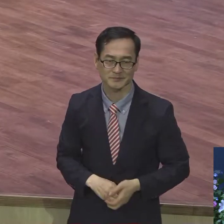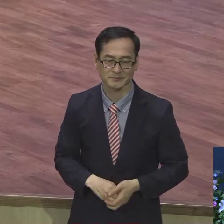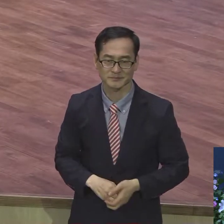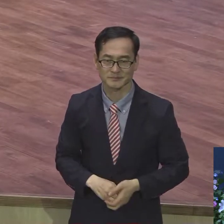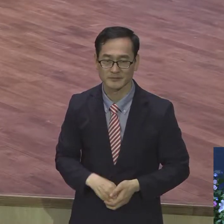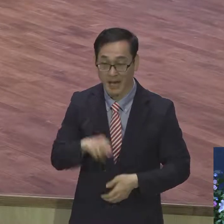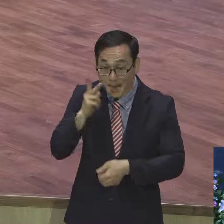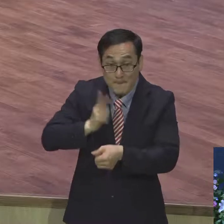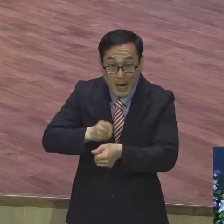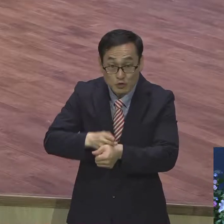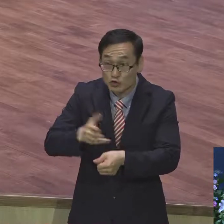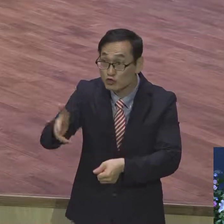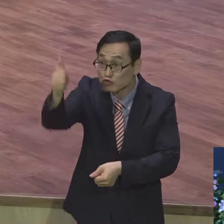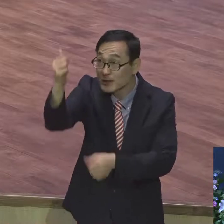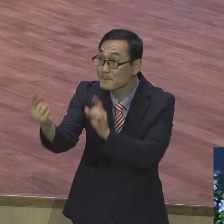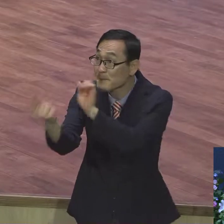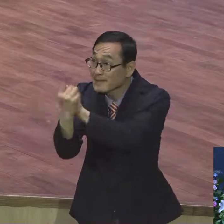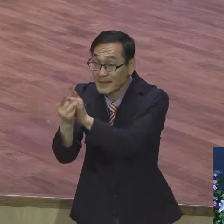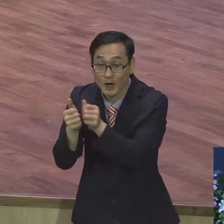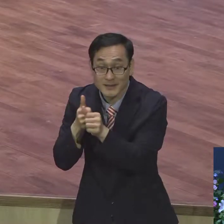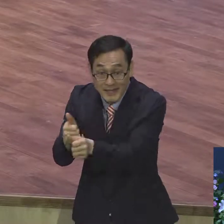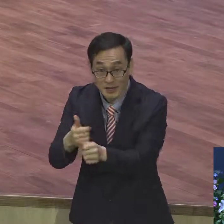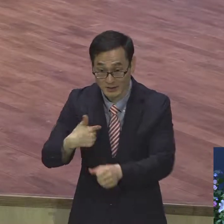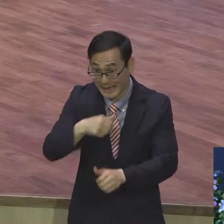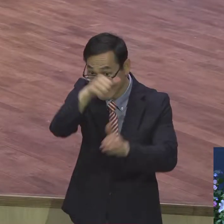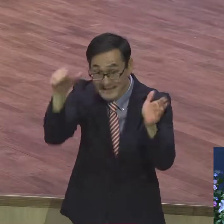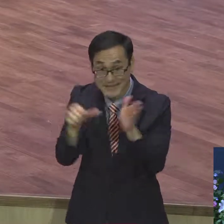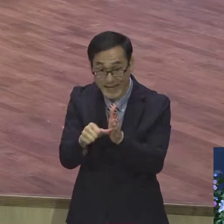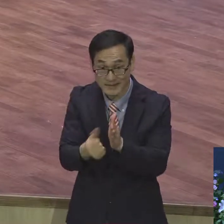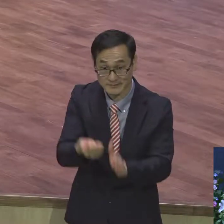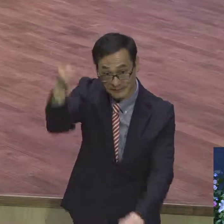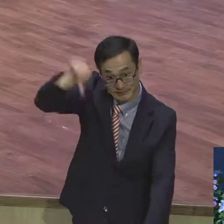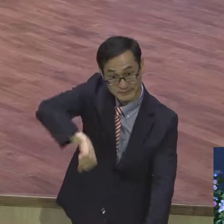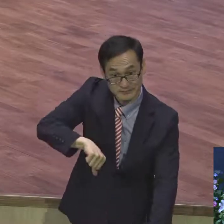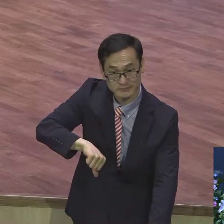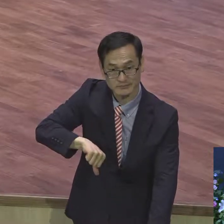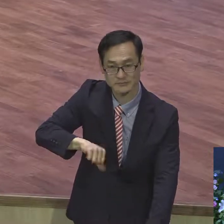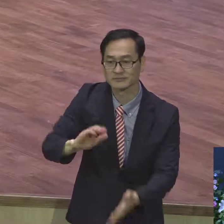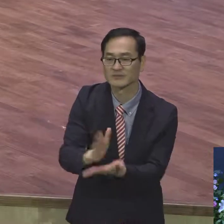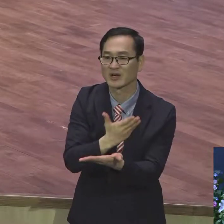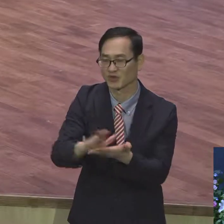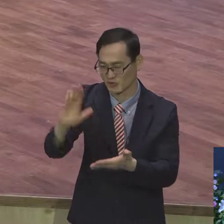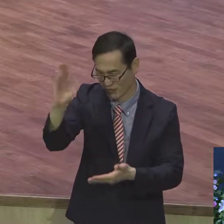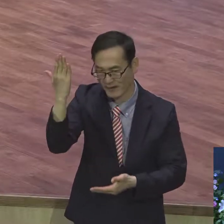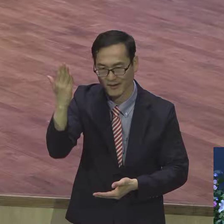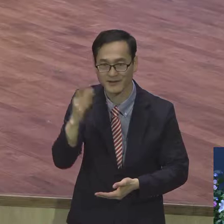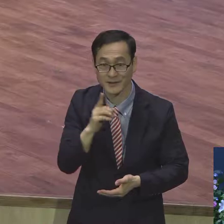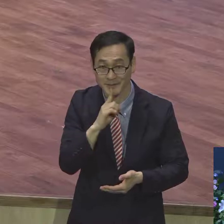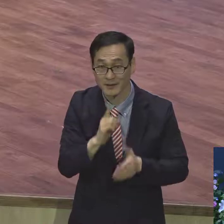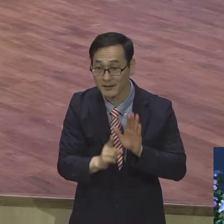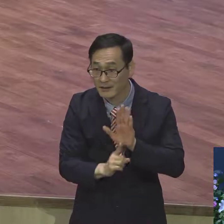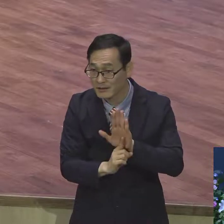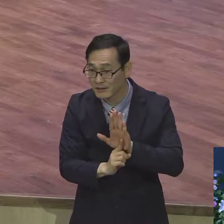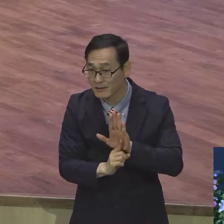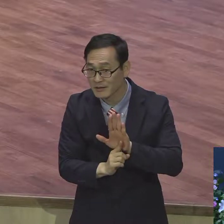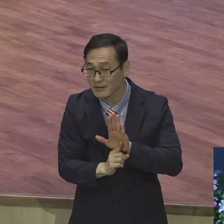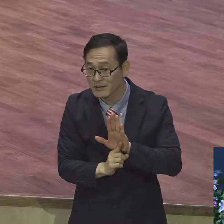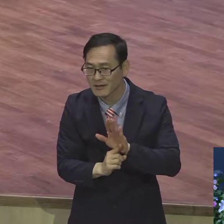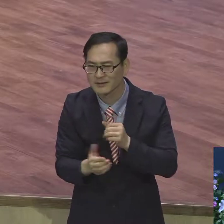크게 좌우된다 라는 것을 강조해서 하면서 이제는 더 이상 마귀 지배를